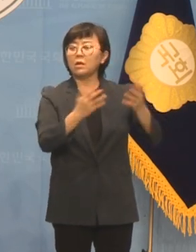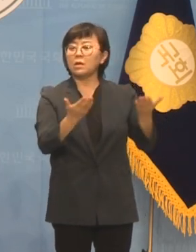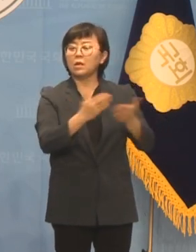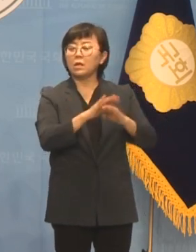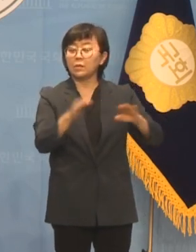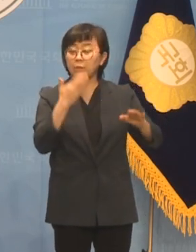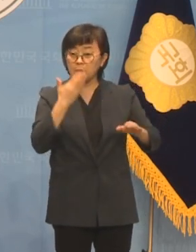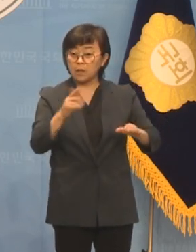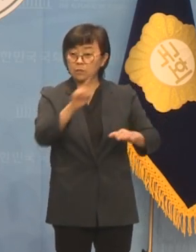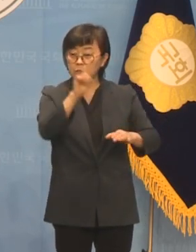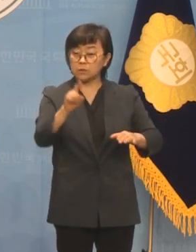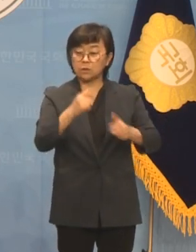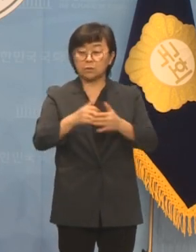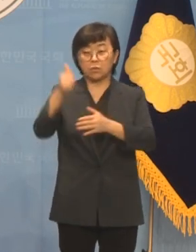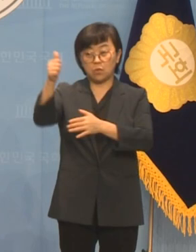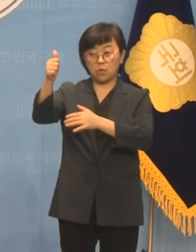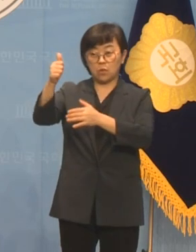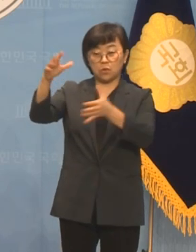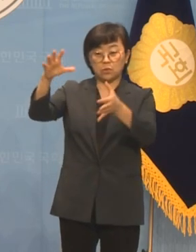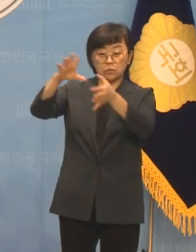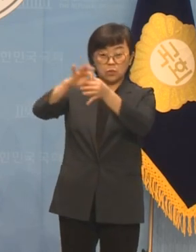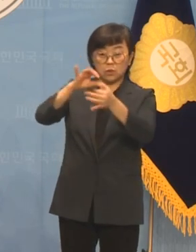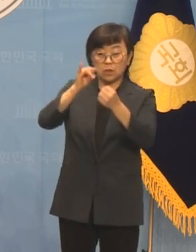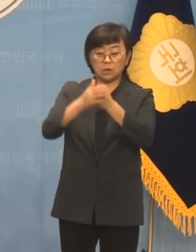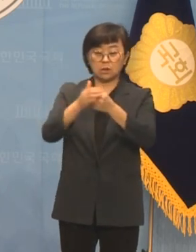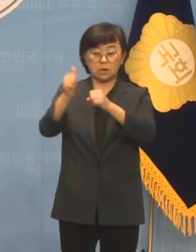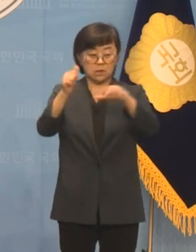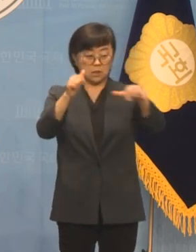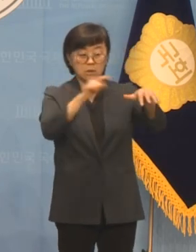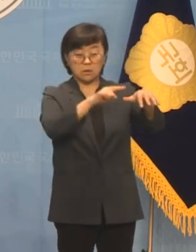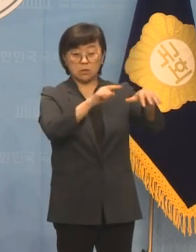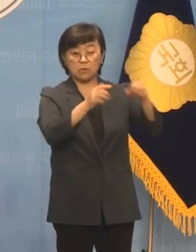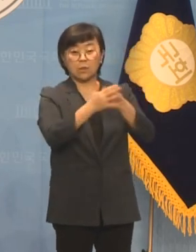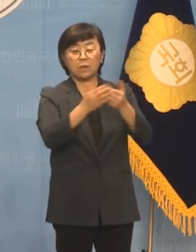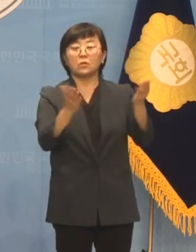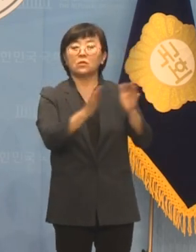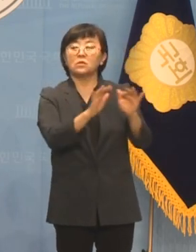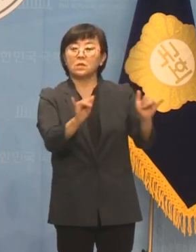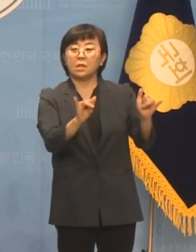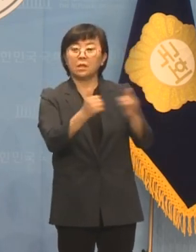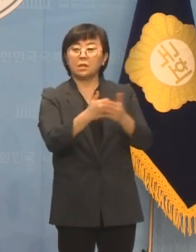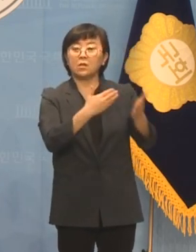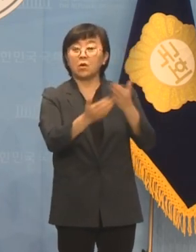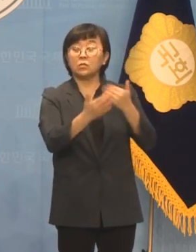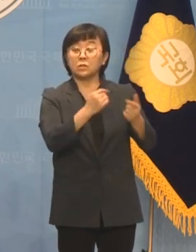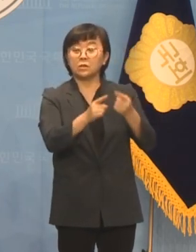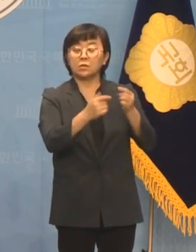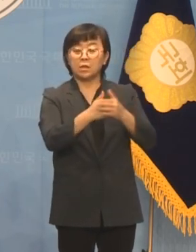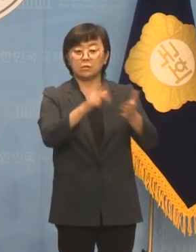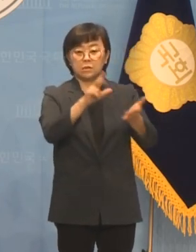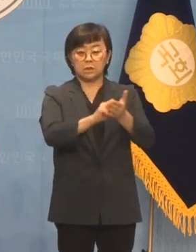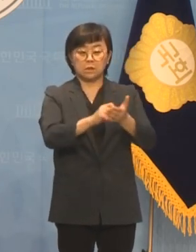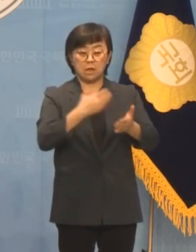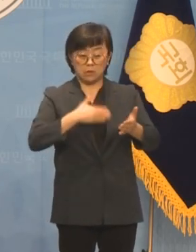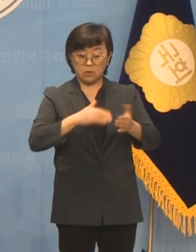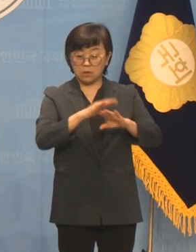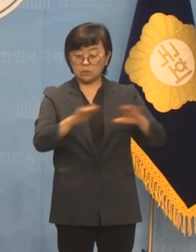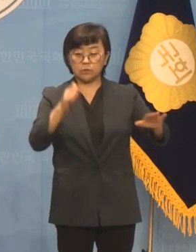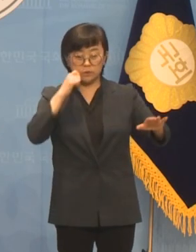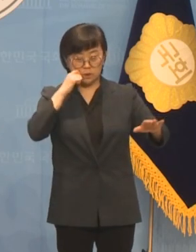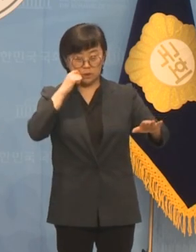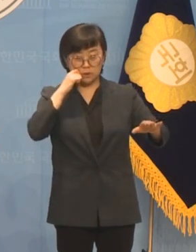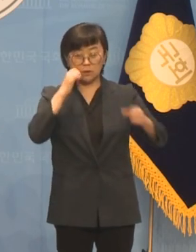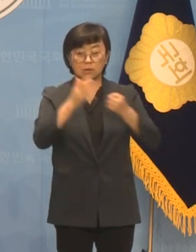있겠습니까 원청에 종속되어 있는 하청에서는 노동자들이 겪는 문제를 알아도 해결할 수 없습니다